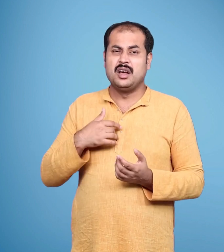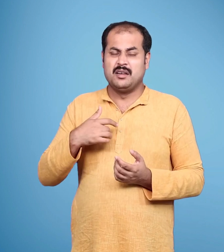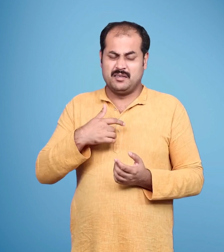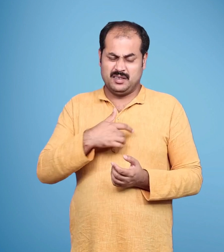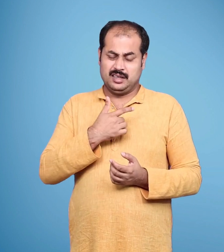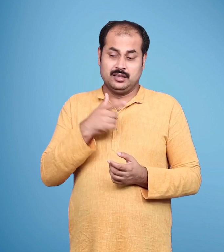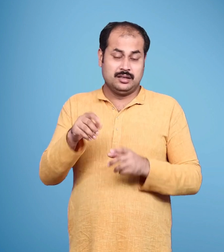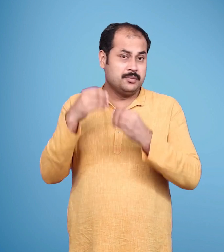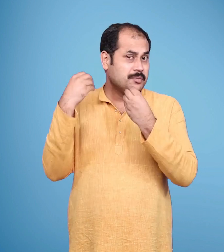निर्मम था